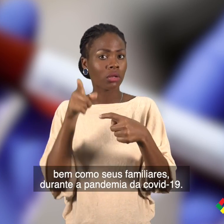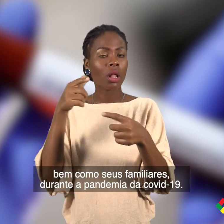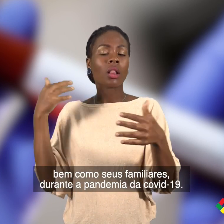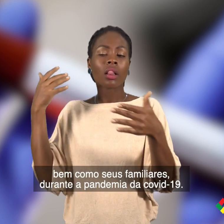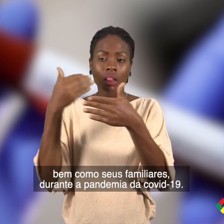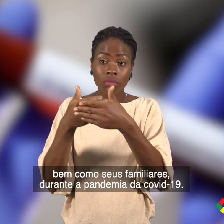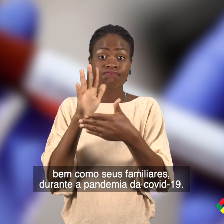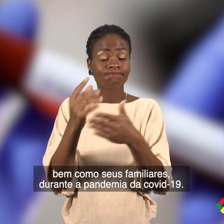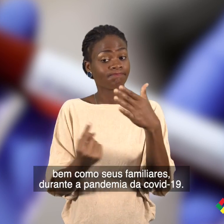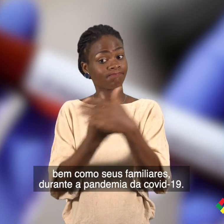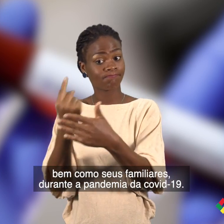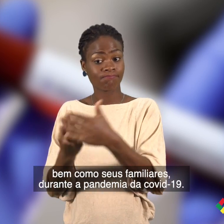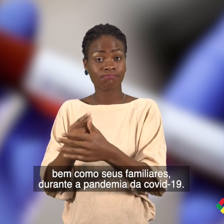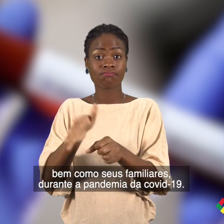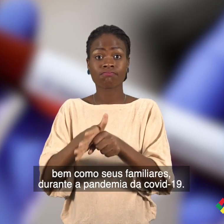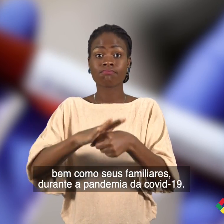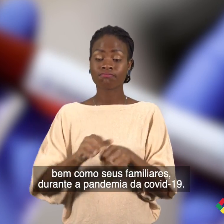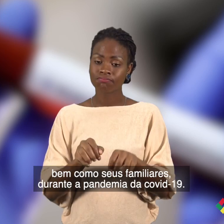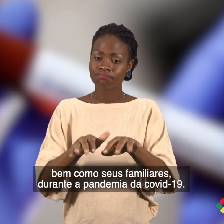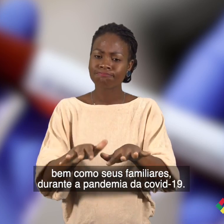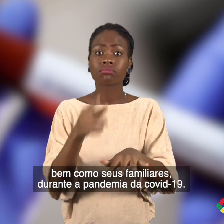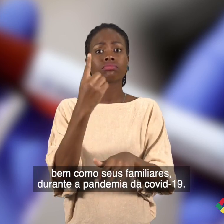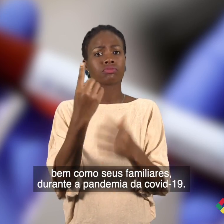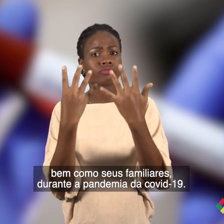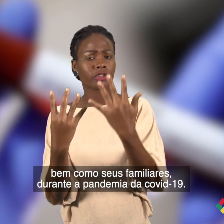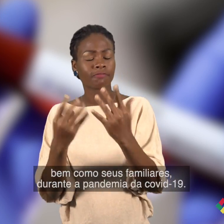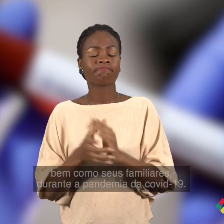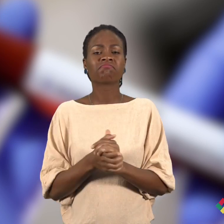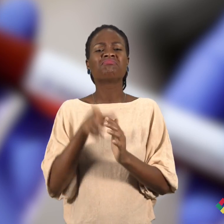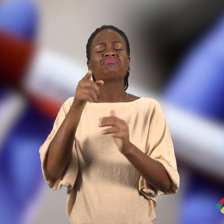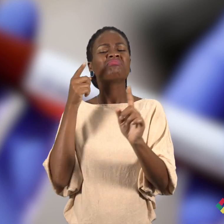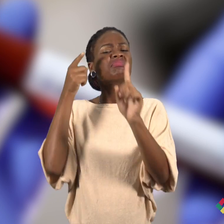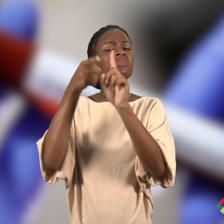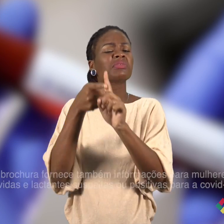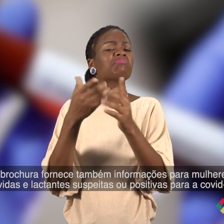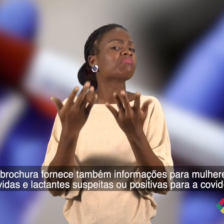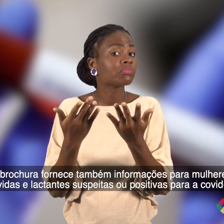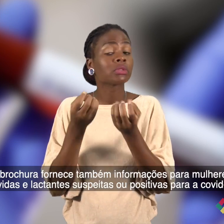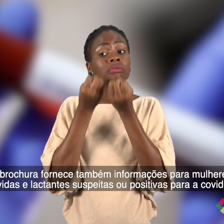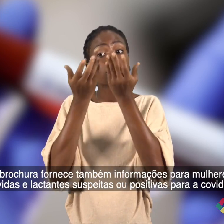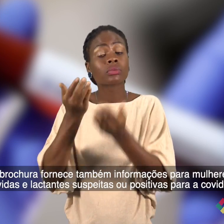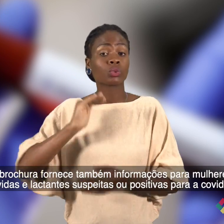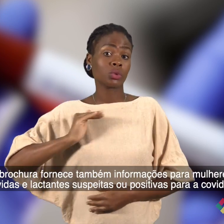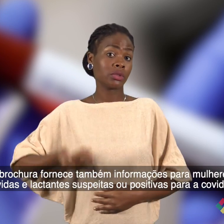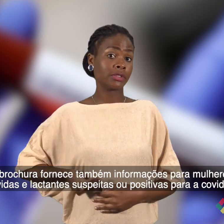familiares, durante a pandemia da Covid-19. A brochura fornece também informações